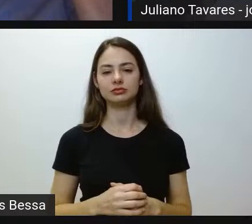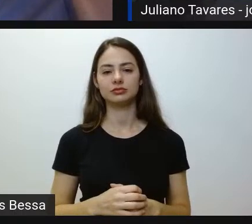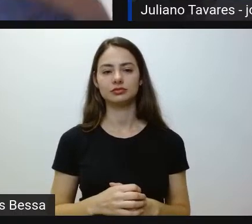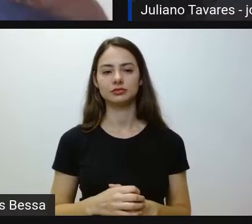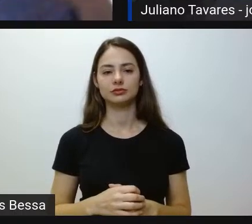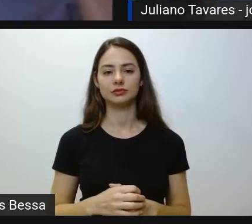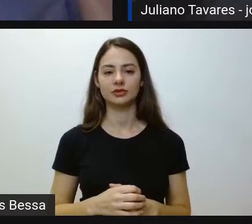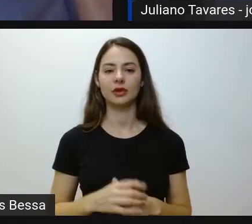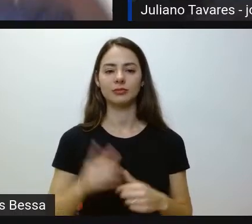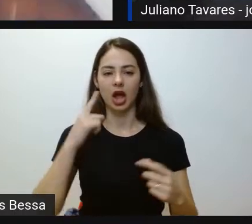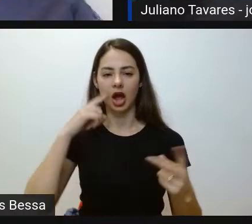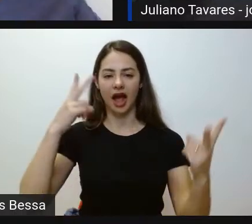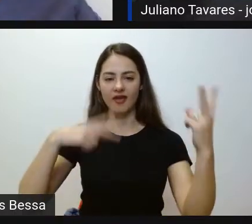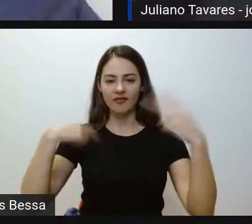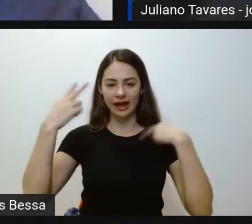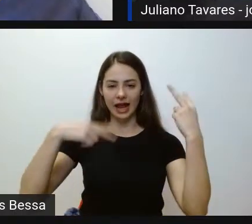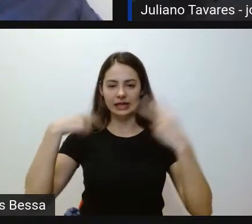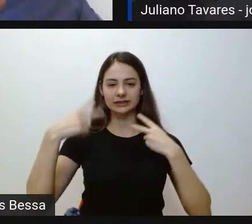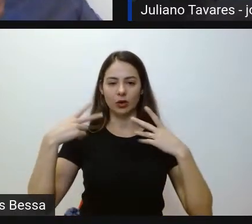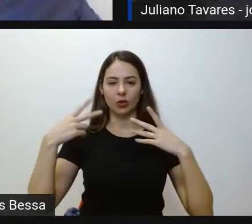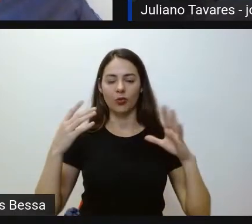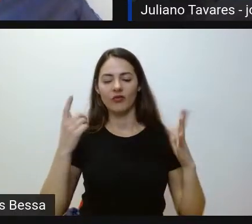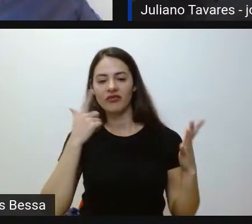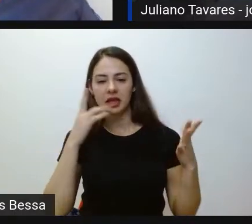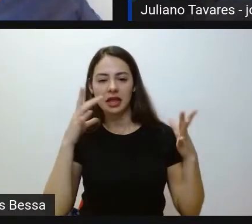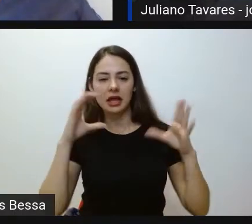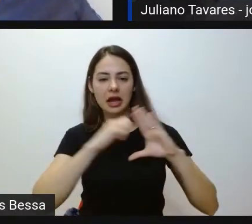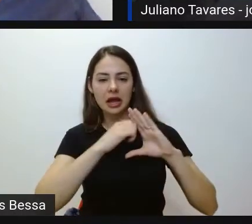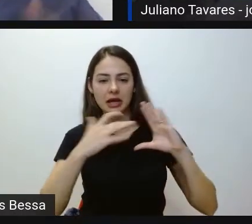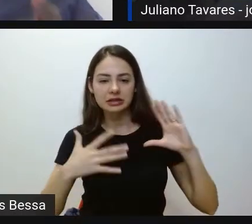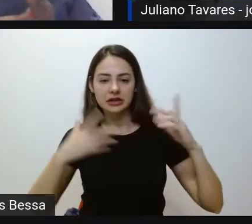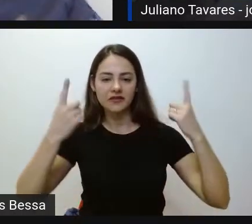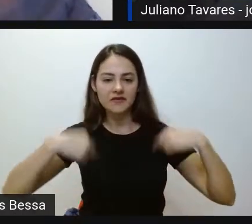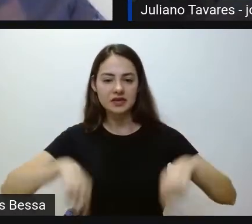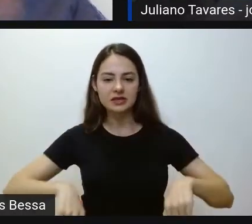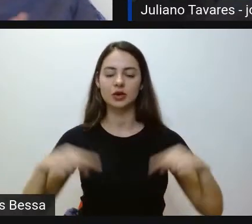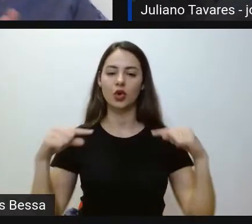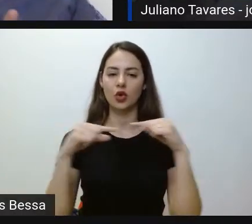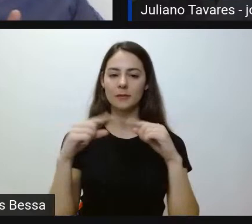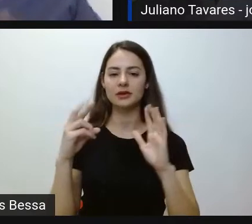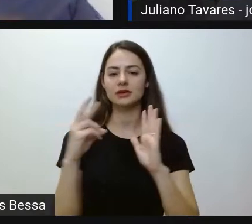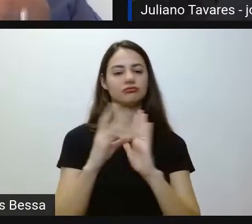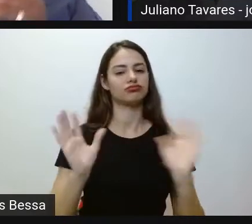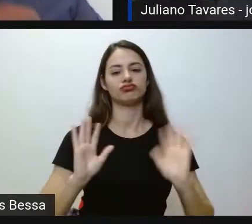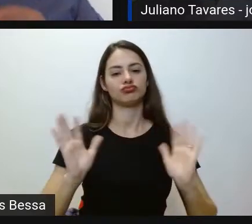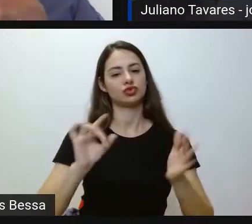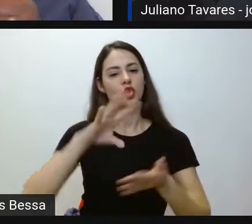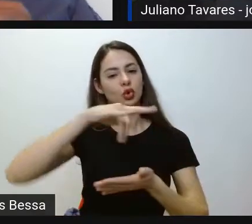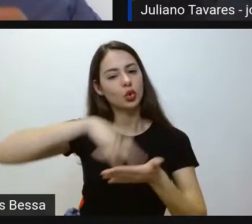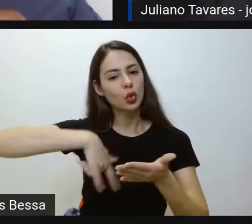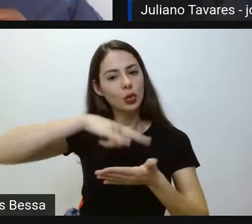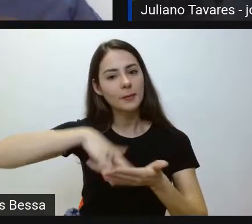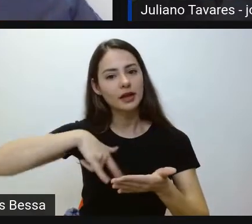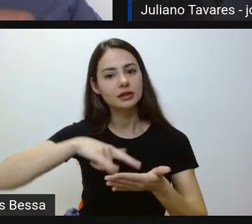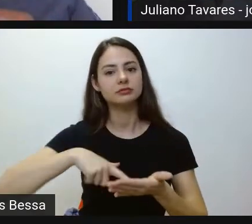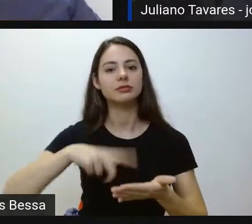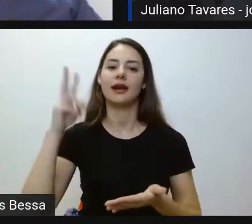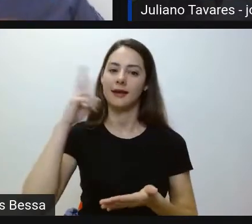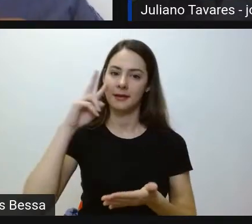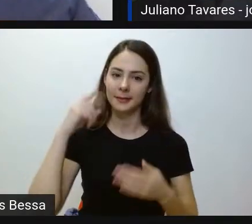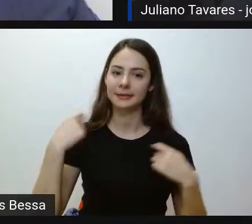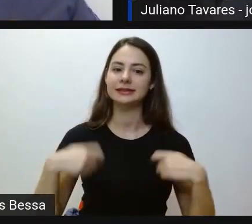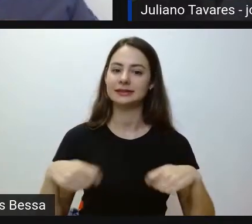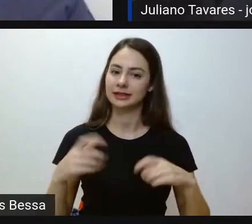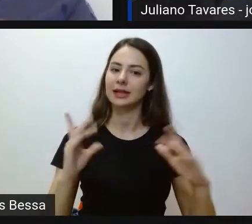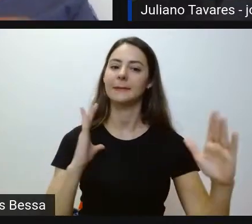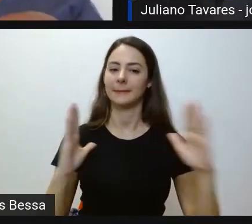do fenótipo, né, dessas características físicas. É só documental. Mas lembrando que precisa levar e ter um